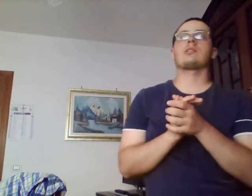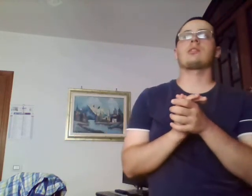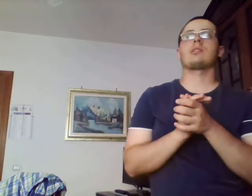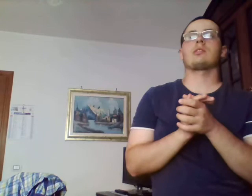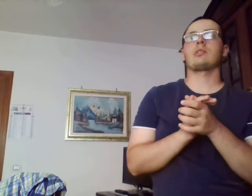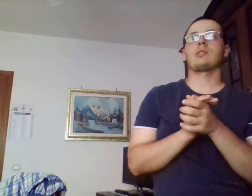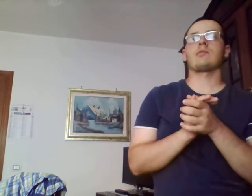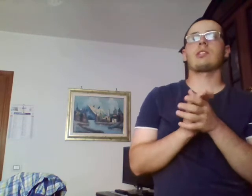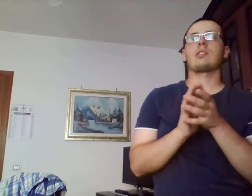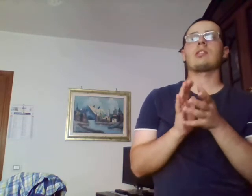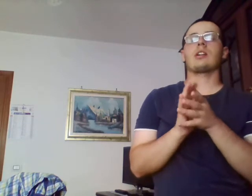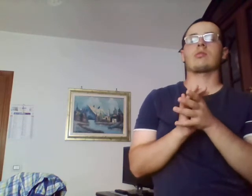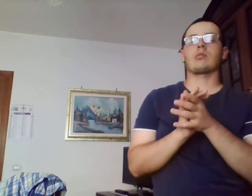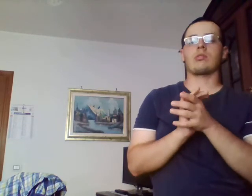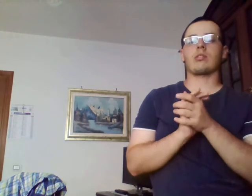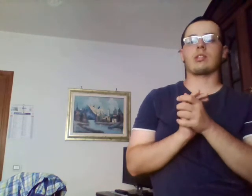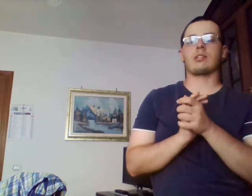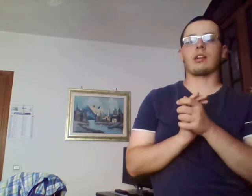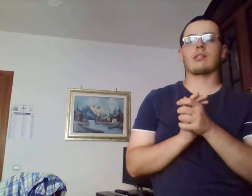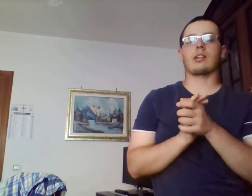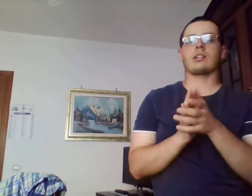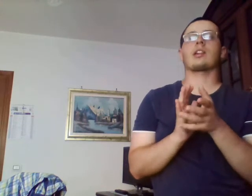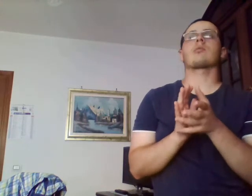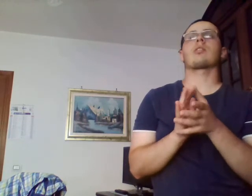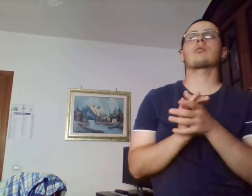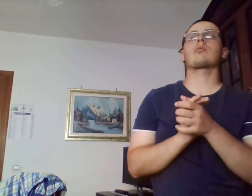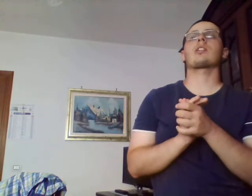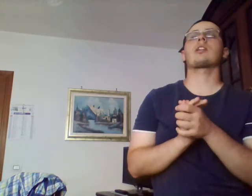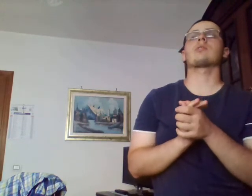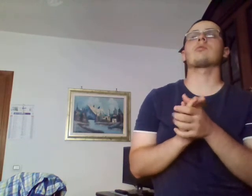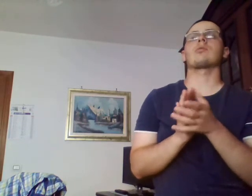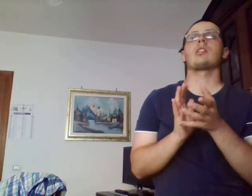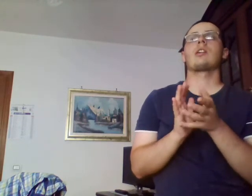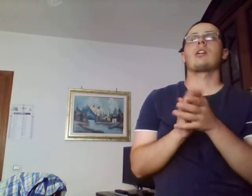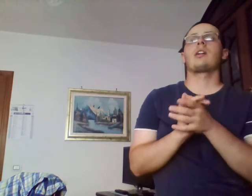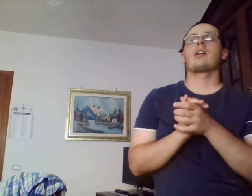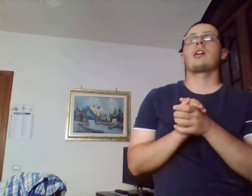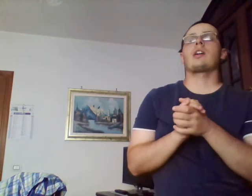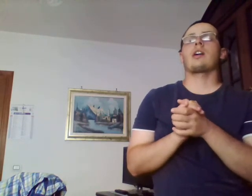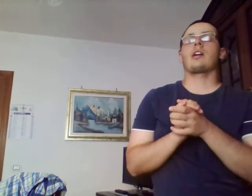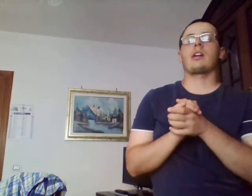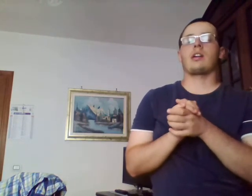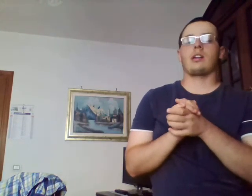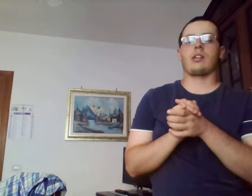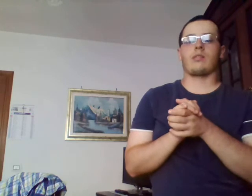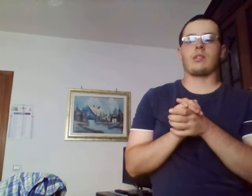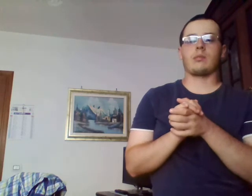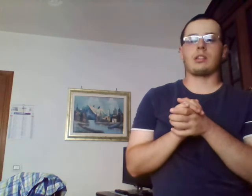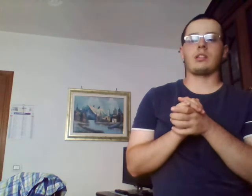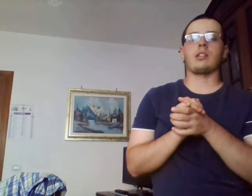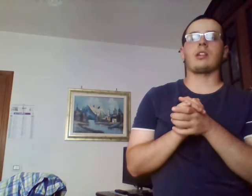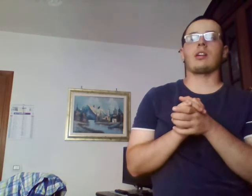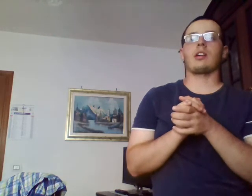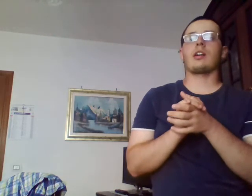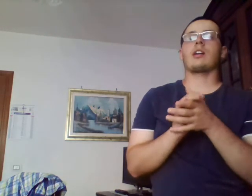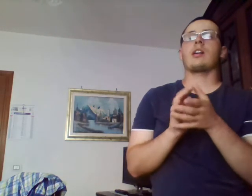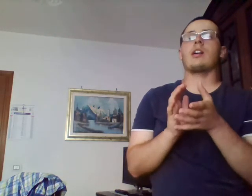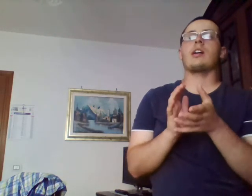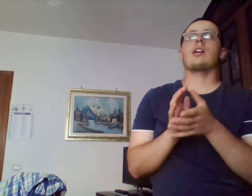visitato Torre San Sanello a Corato, ovviamente, è